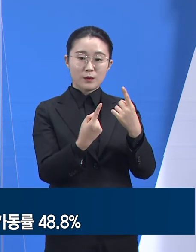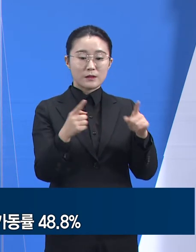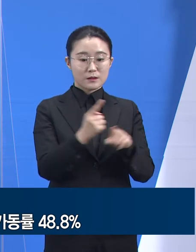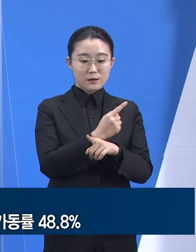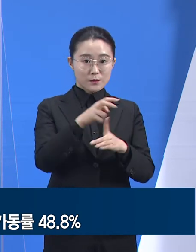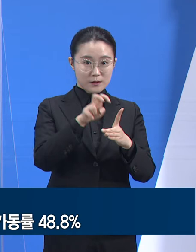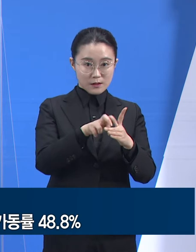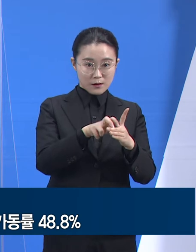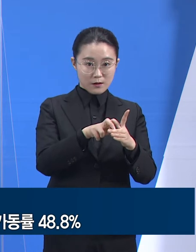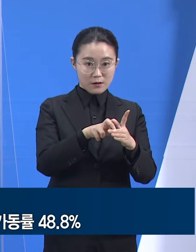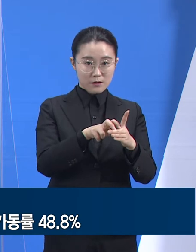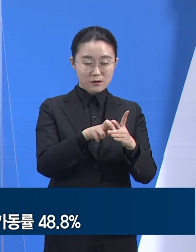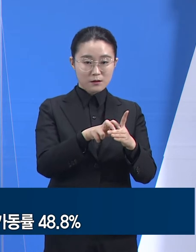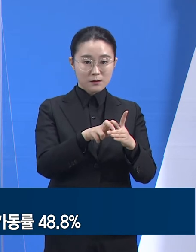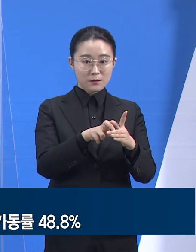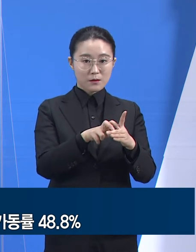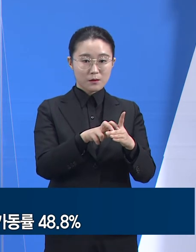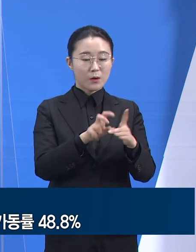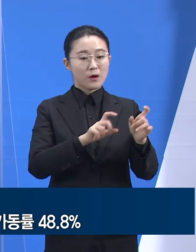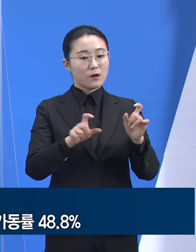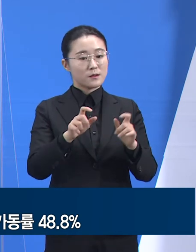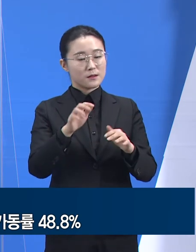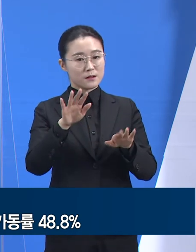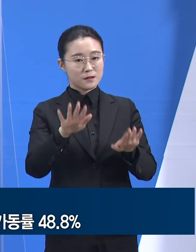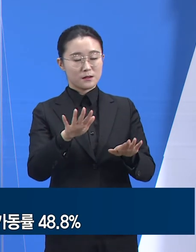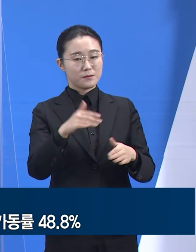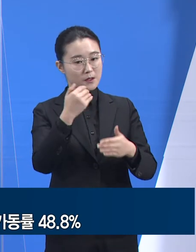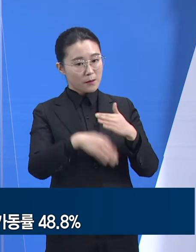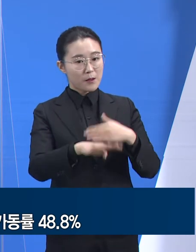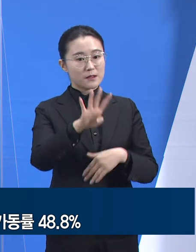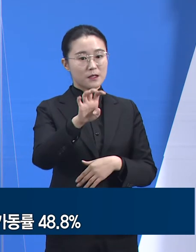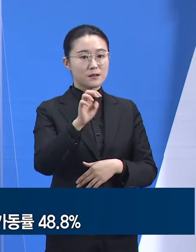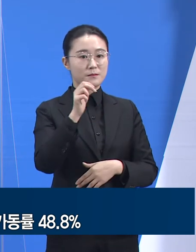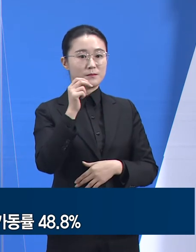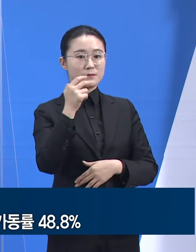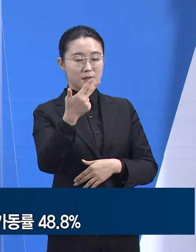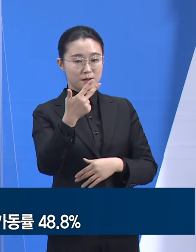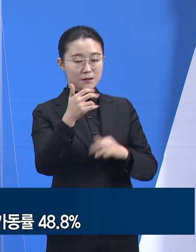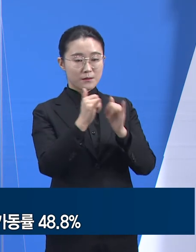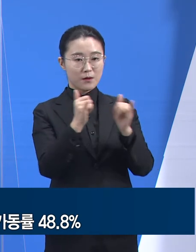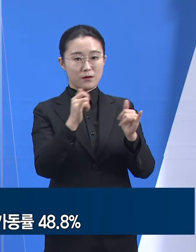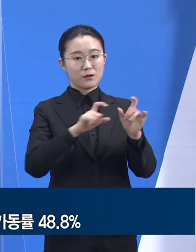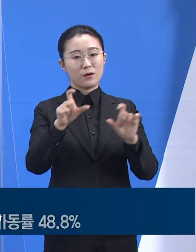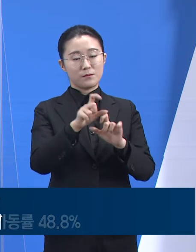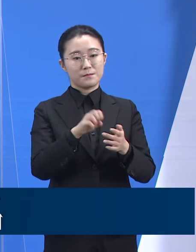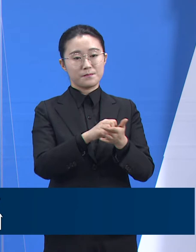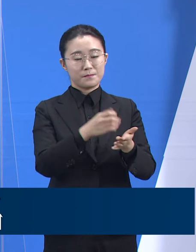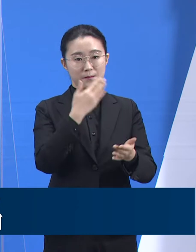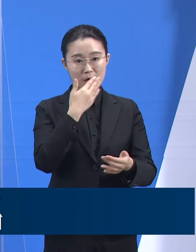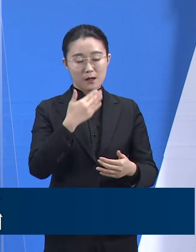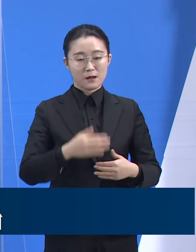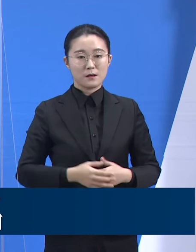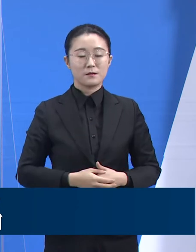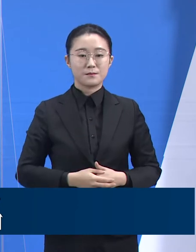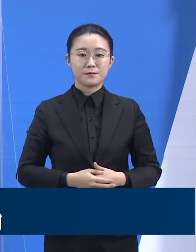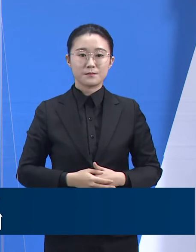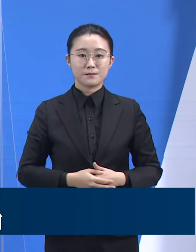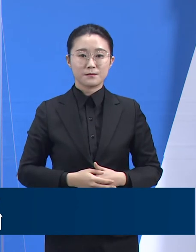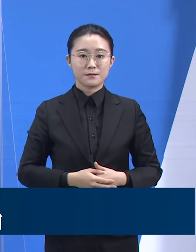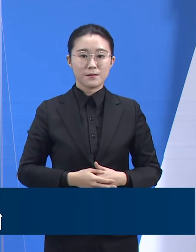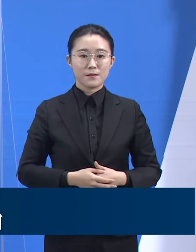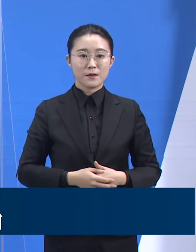인원은 47명이며 가동률은 30.9%입니다. 12월 28일 22시 기준